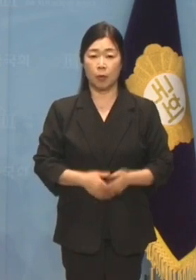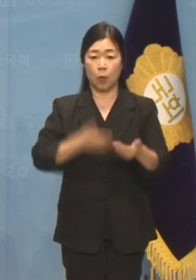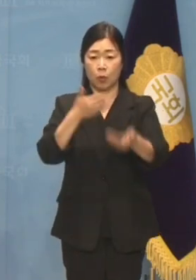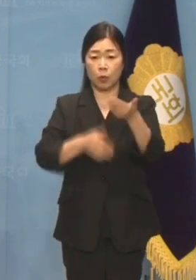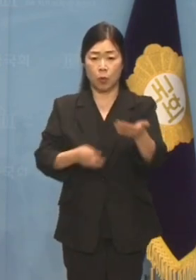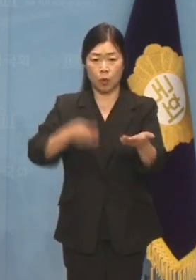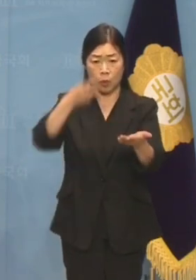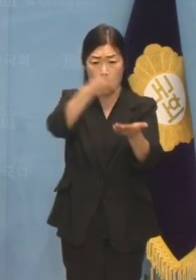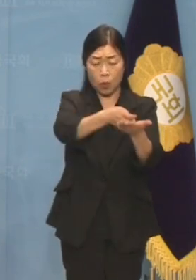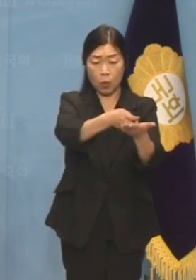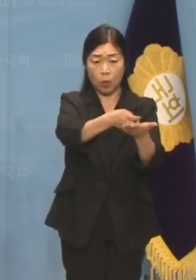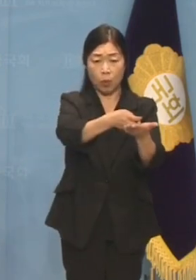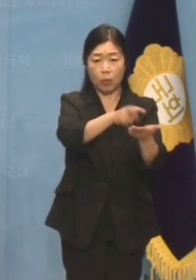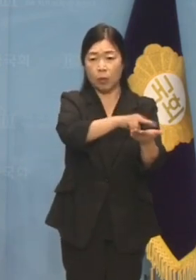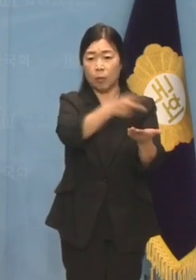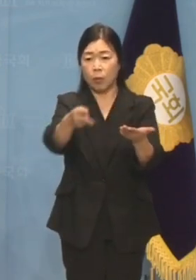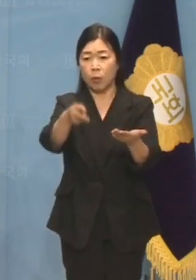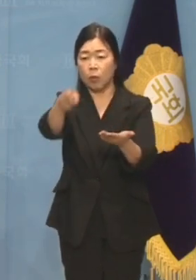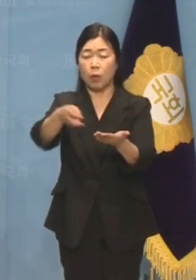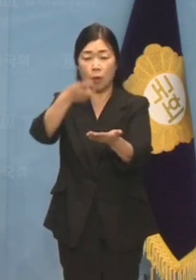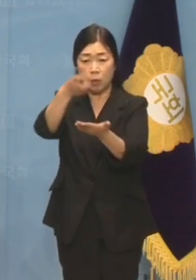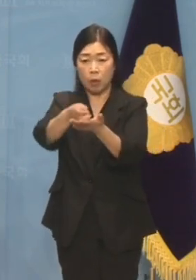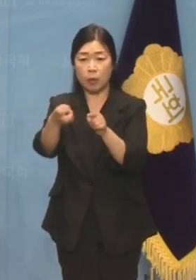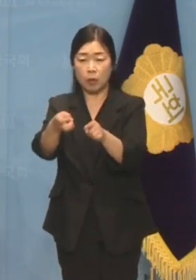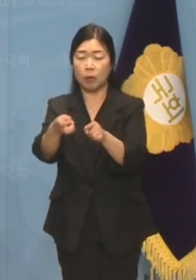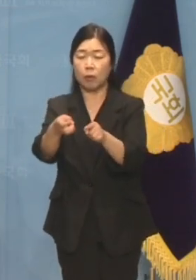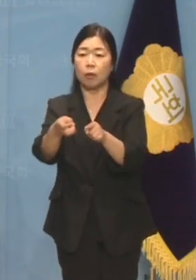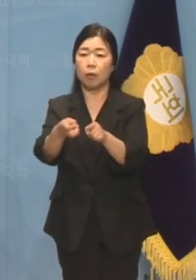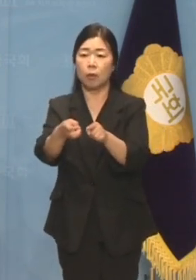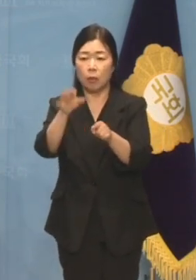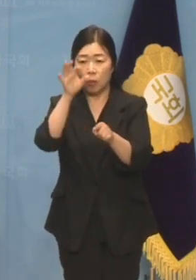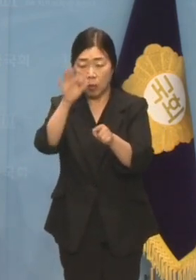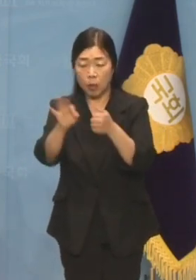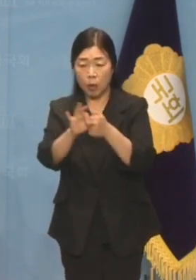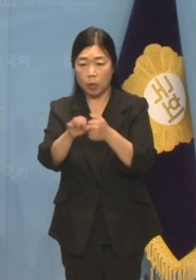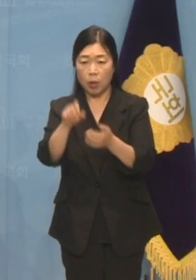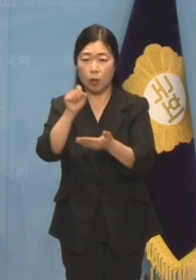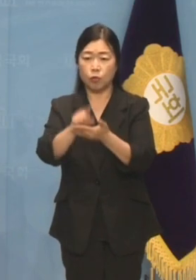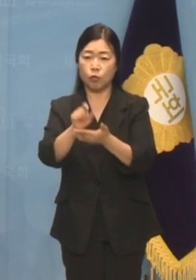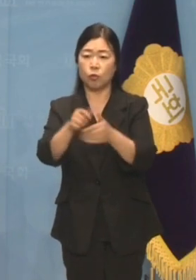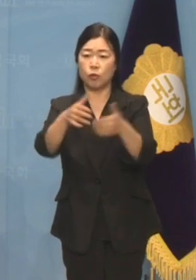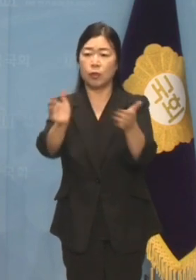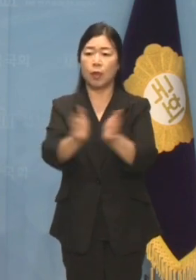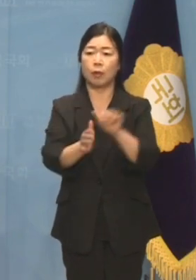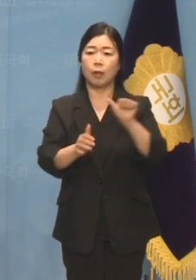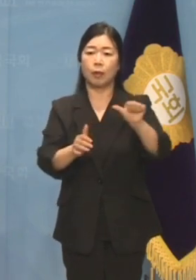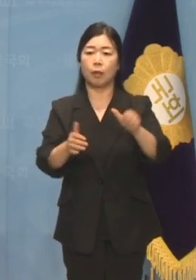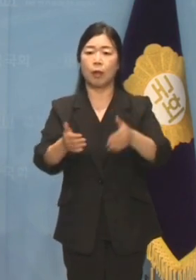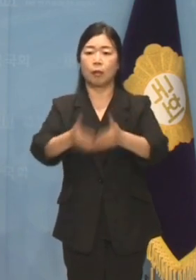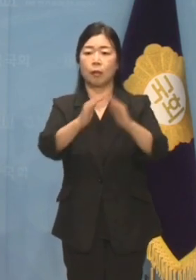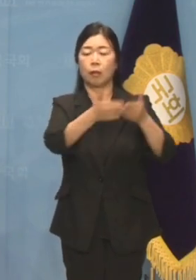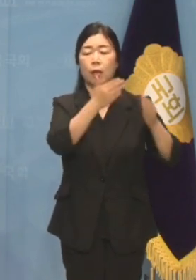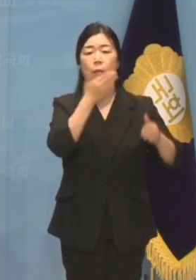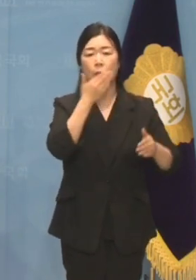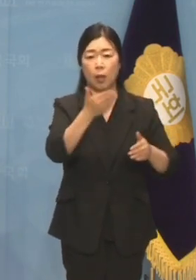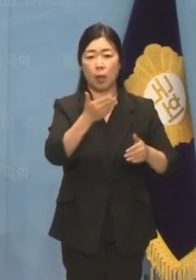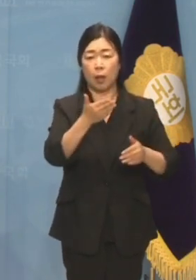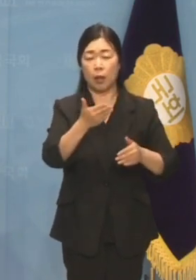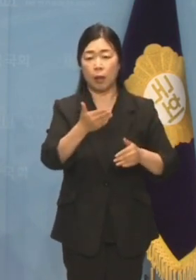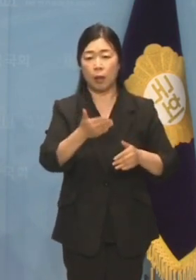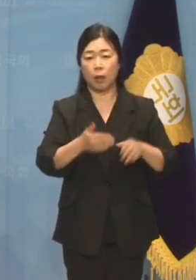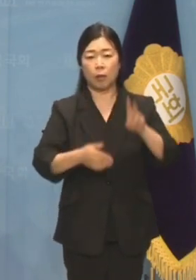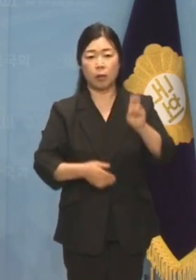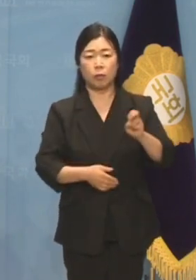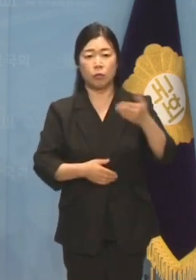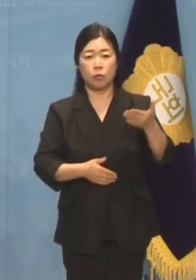주변에 축구 경기장 5개를 지을 수 있는 김건희 여사 일가의 땅 29필지가